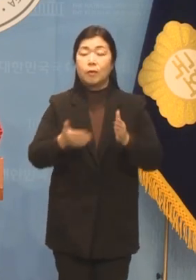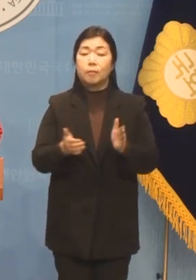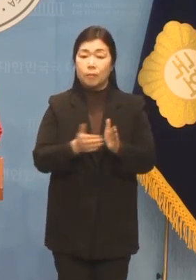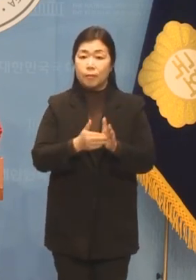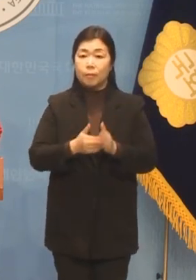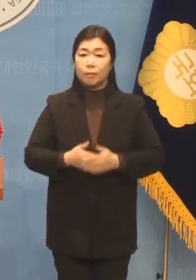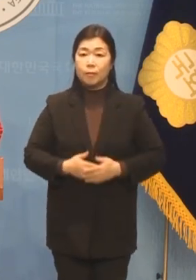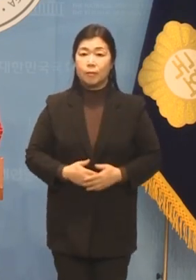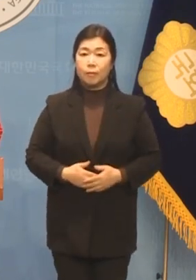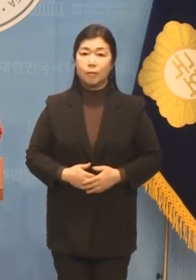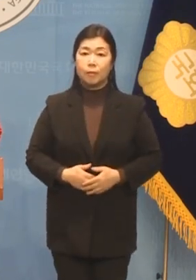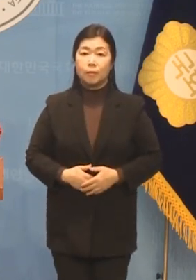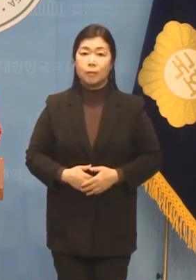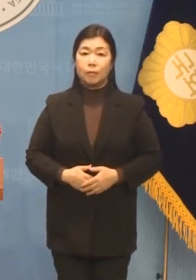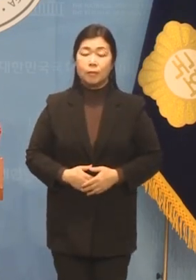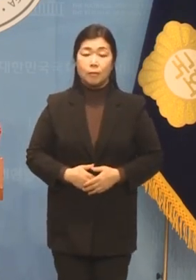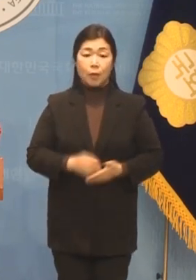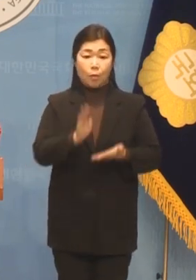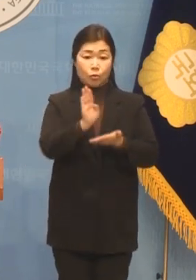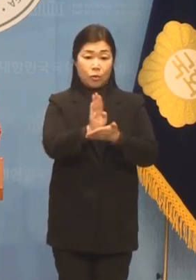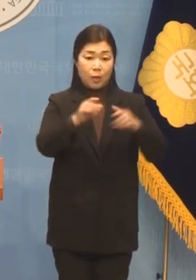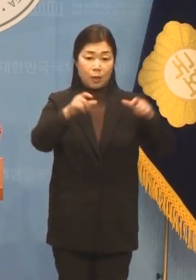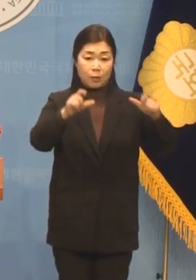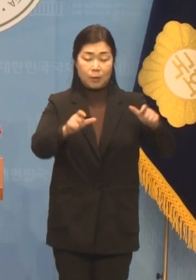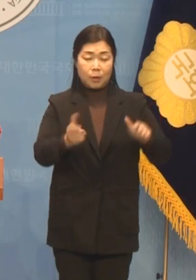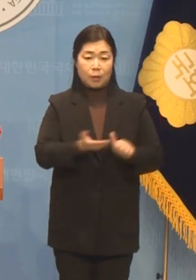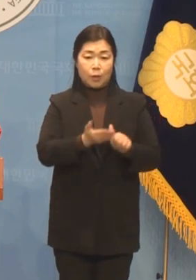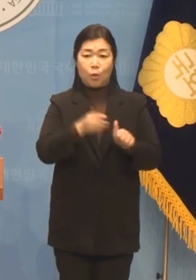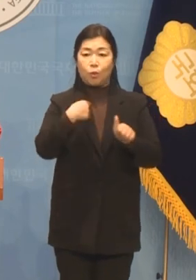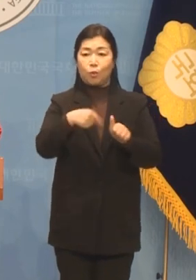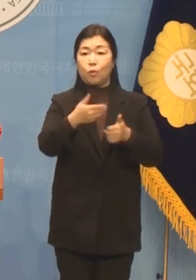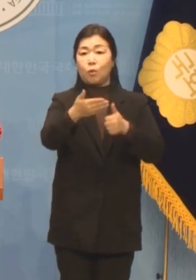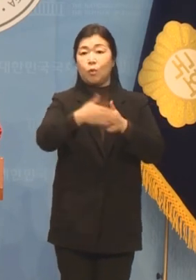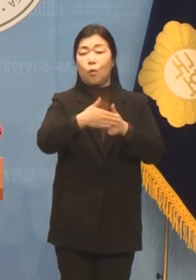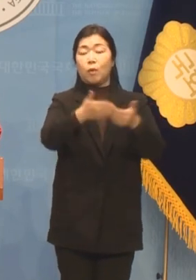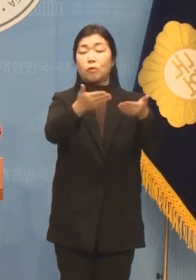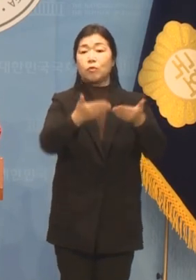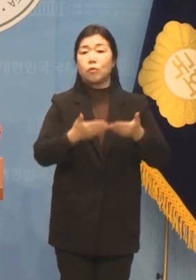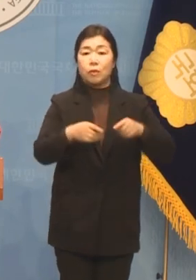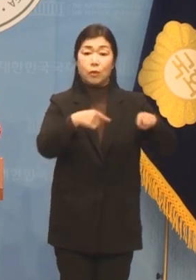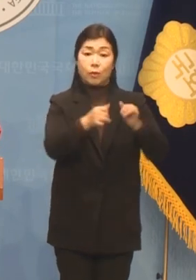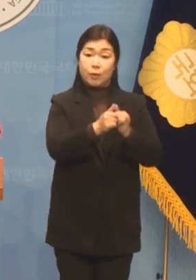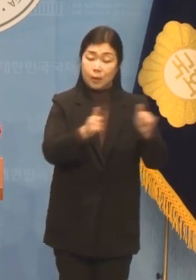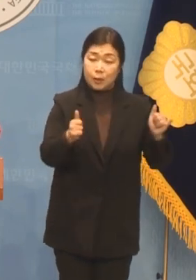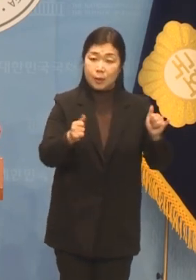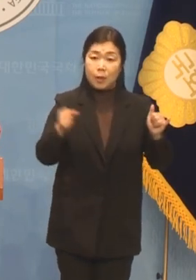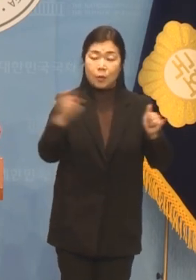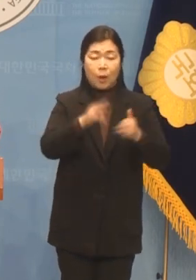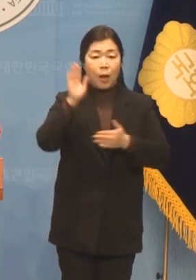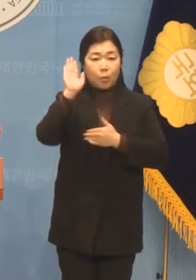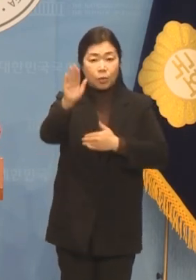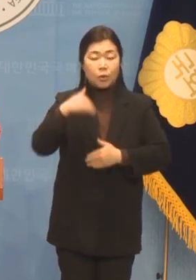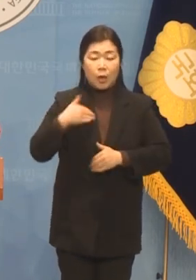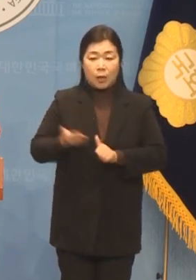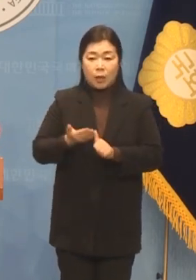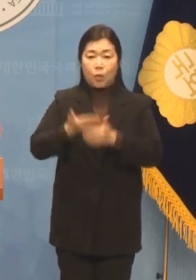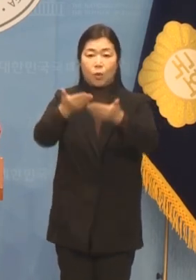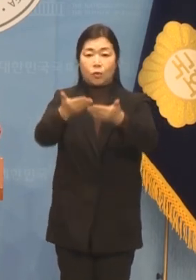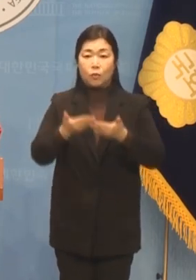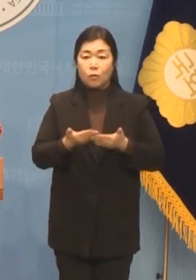분당이 키운 정치인 그리고 분당이 키울 정치인 저 김은혜입니다